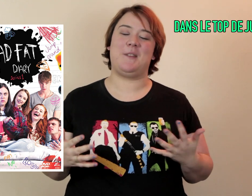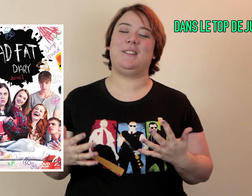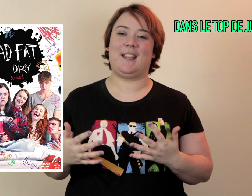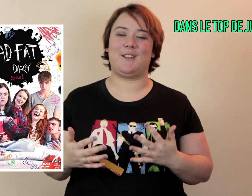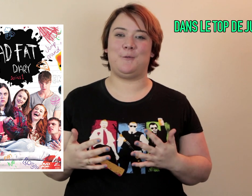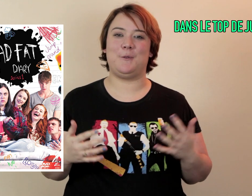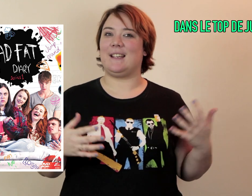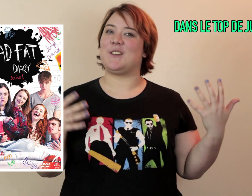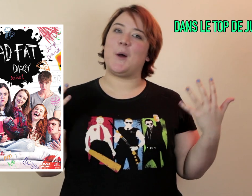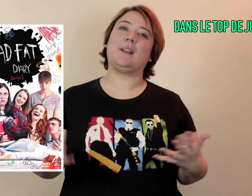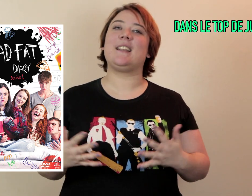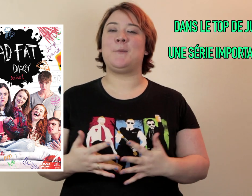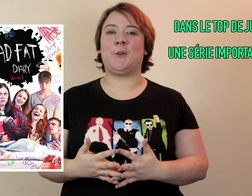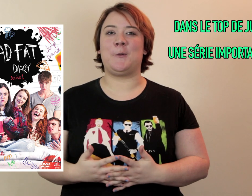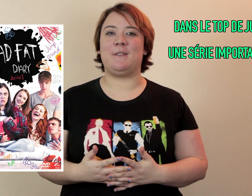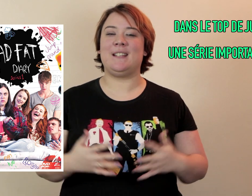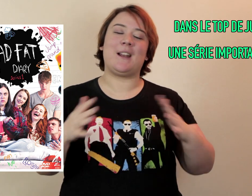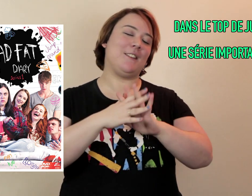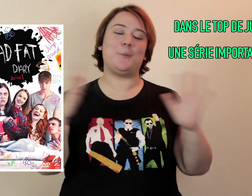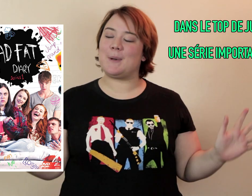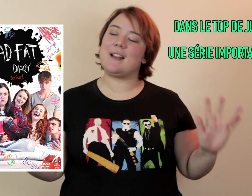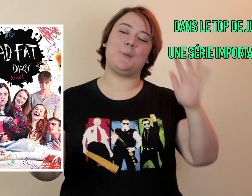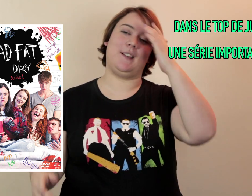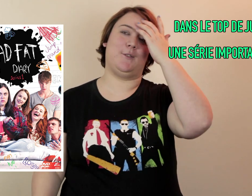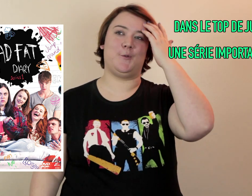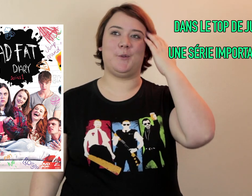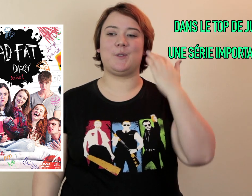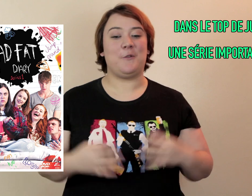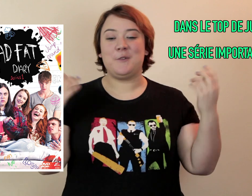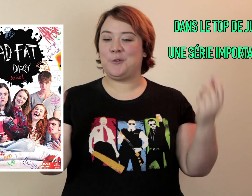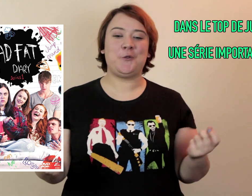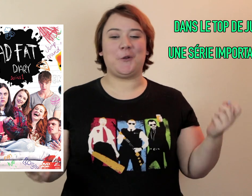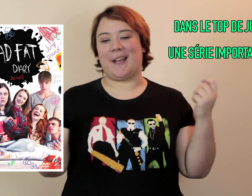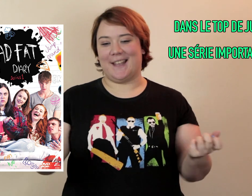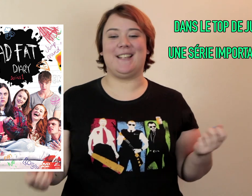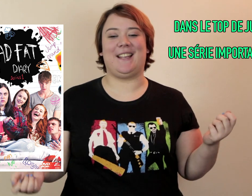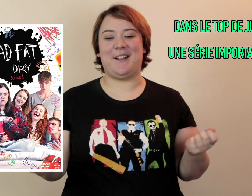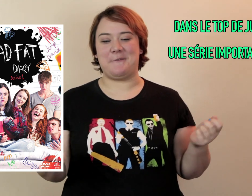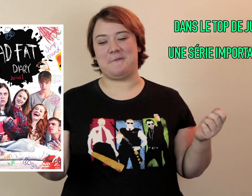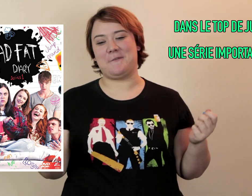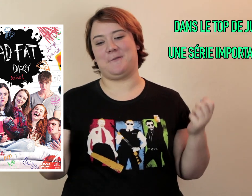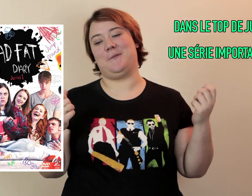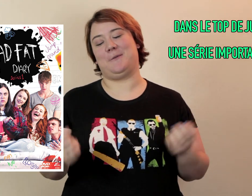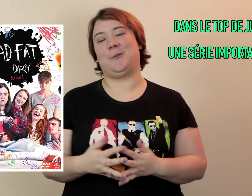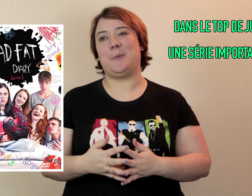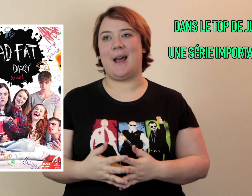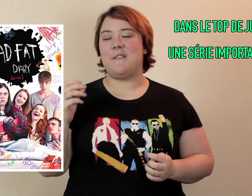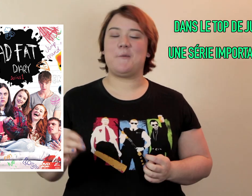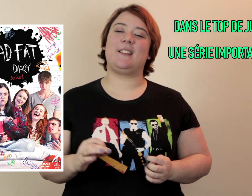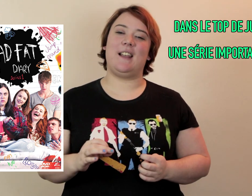meilleures séries que j'ai vu Qui a joué un rôle très important dans ma vie Dans la vie de plein de personnes je pense On vous dit toujours de regarder les séries dont on parle Vraiment celle